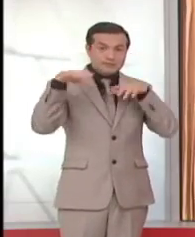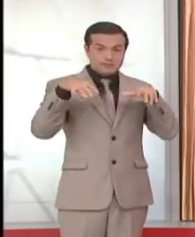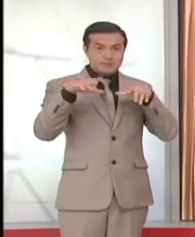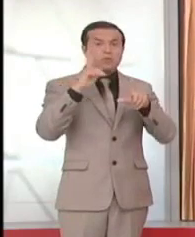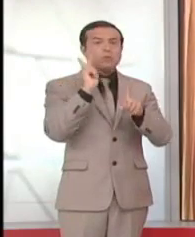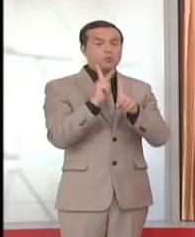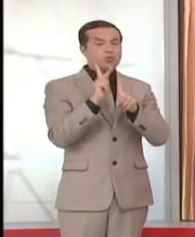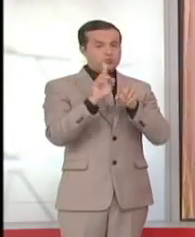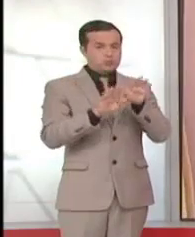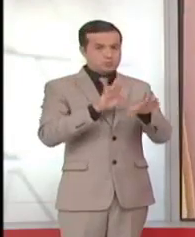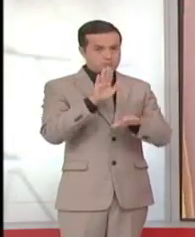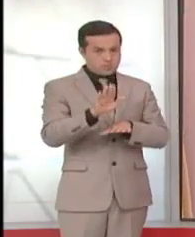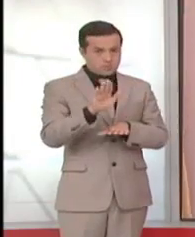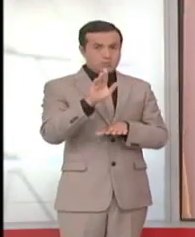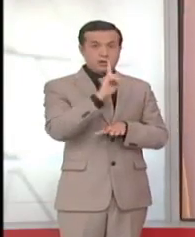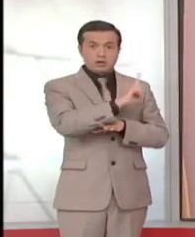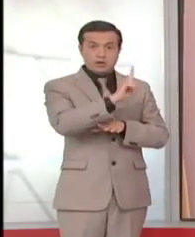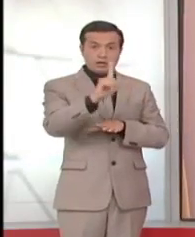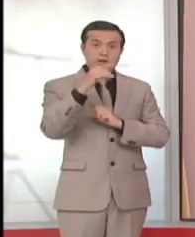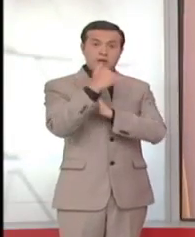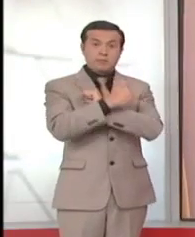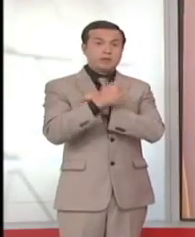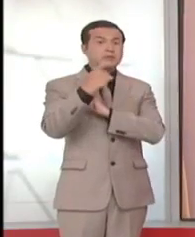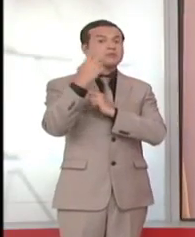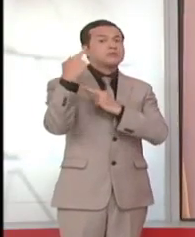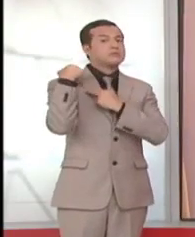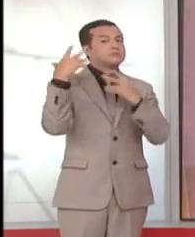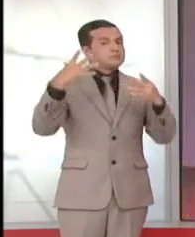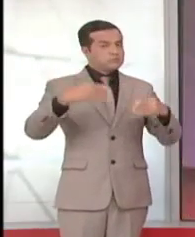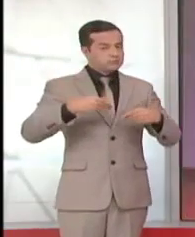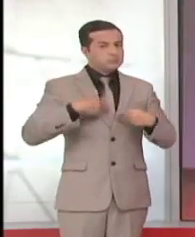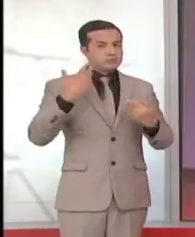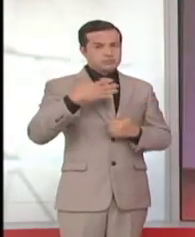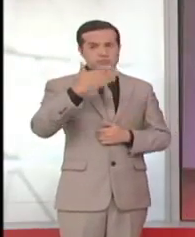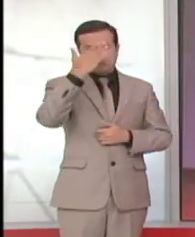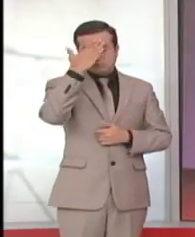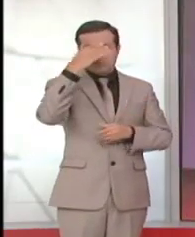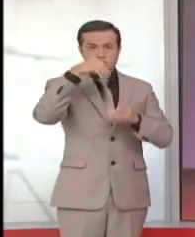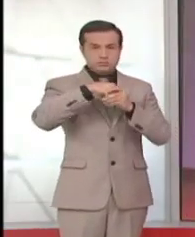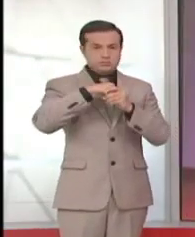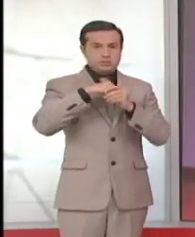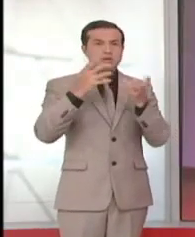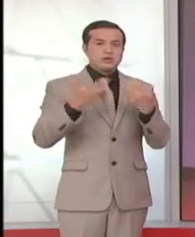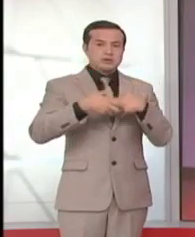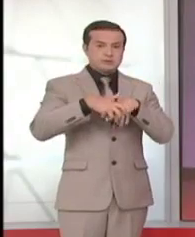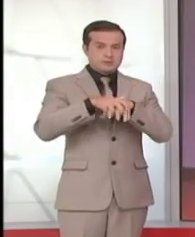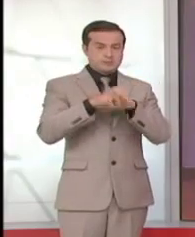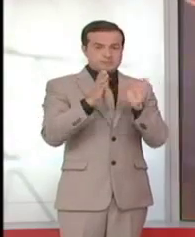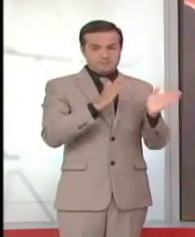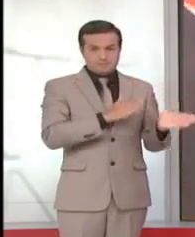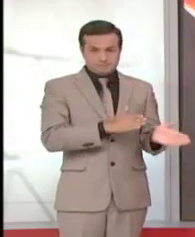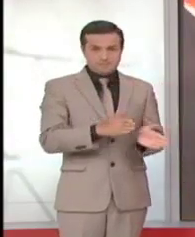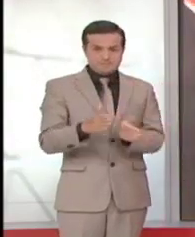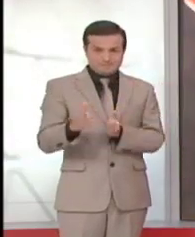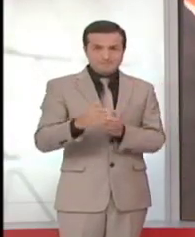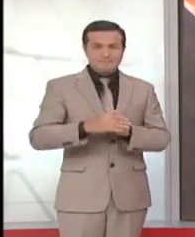pasos. Cada país deberá asumir su responsabilidad dentro del marco de integración vigente. Gonzalo Parra, Medios